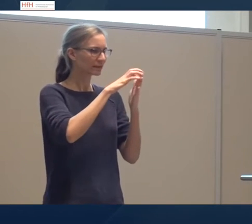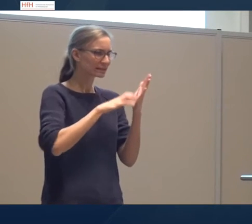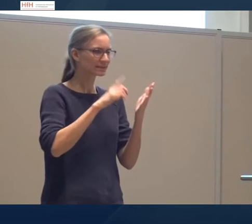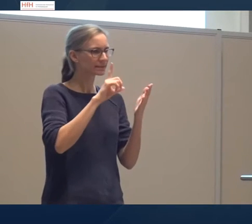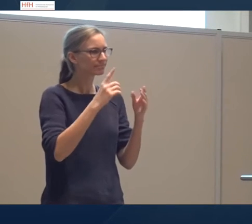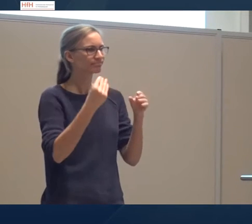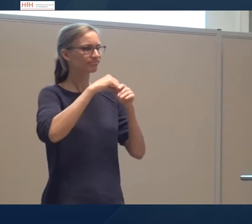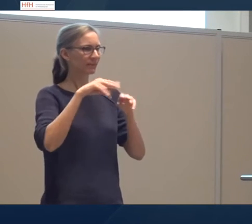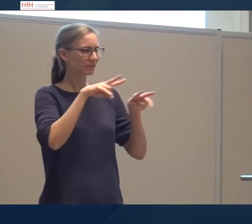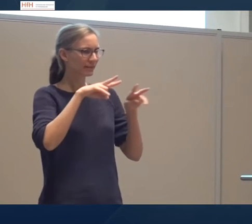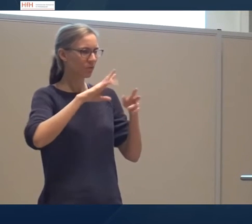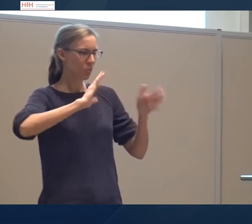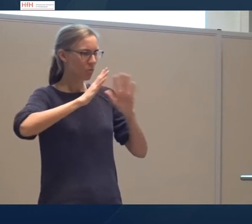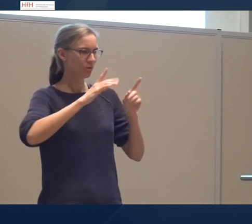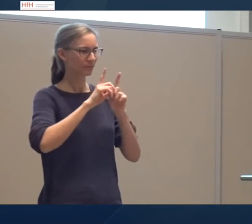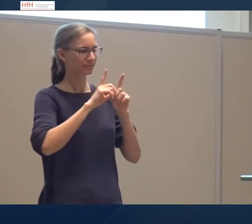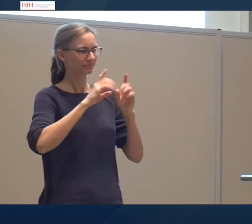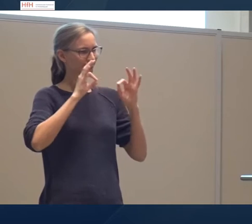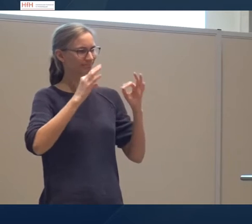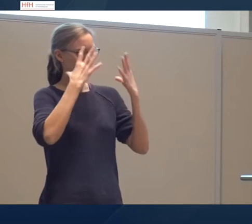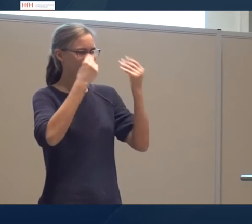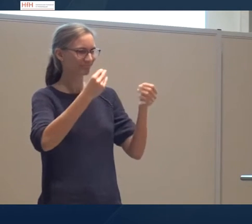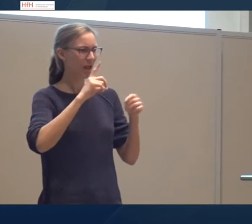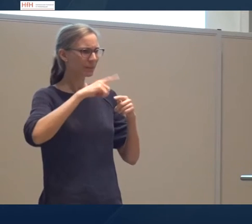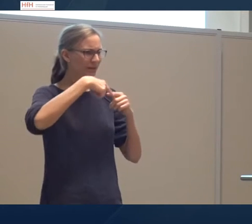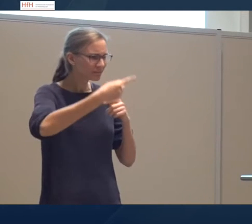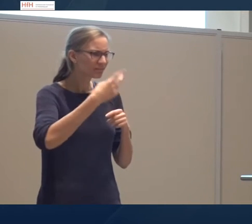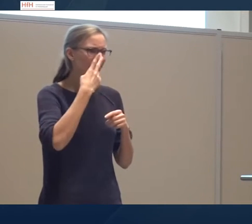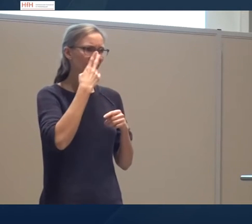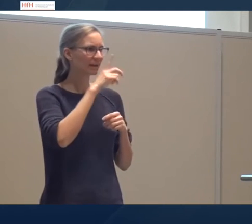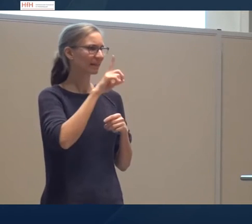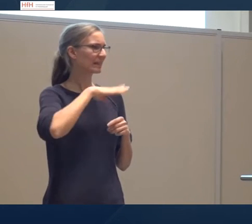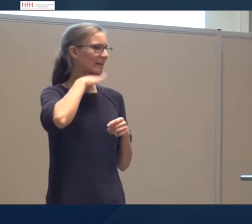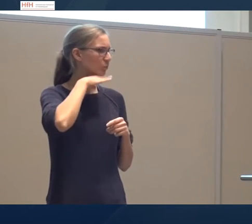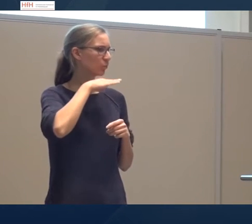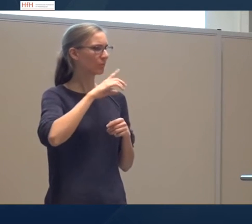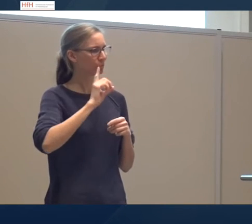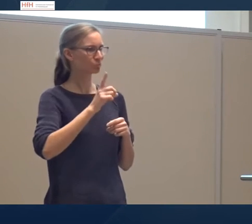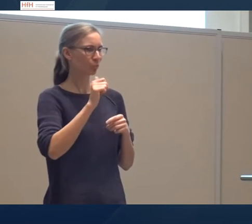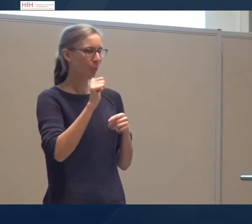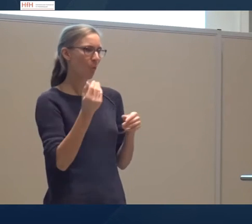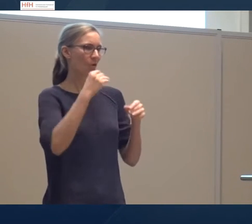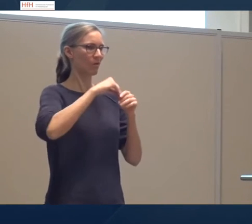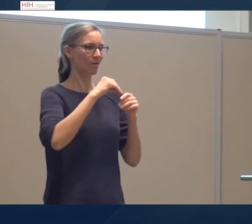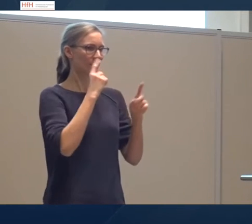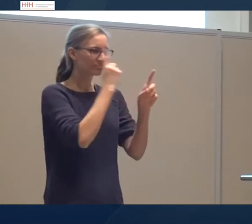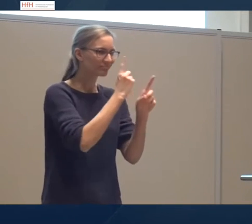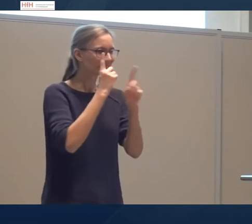Das war wichtig, das auch mittels einer Videoaufnahme zu machen und zusätzlich, wie bereits angesprochen, auch der persönliche